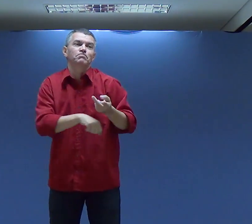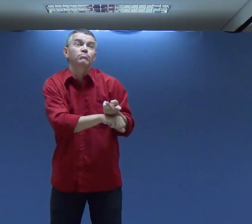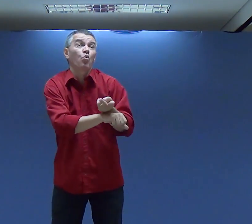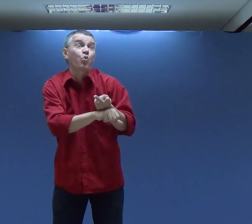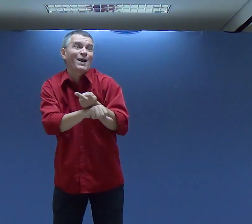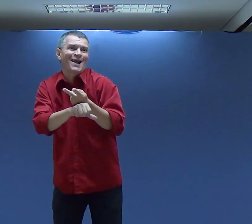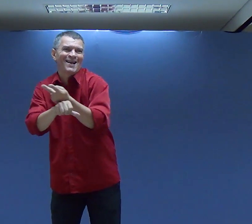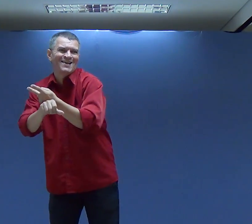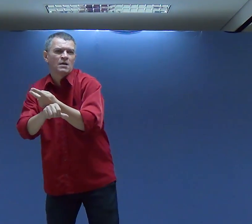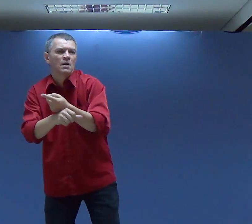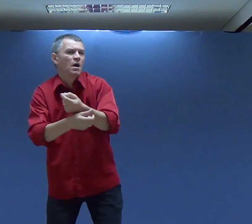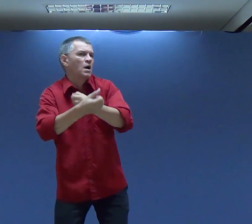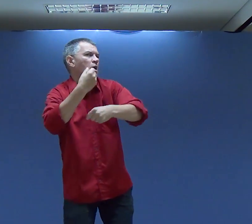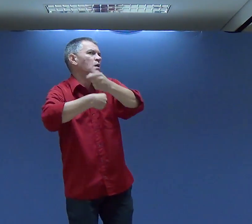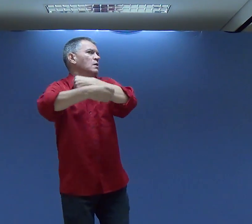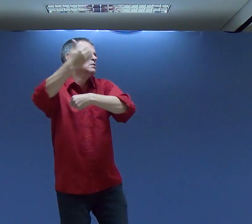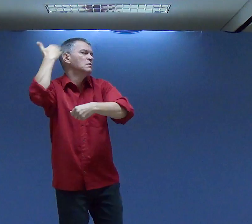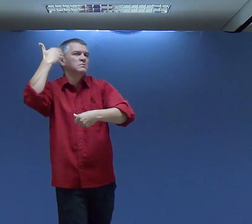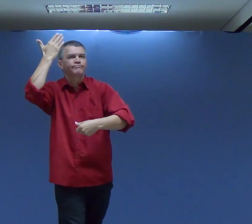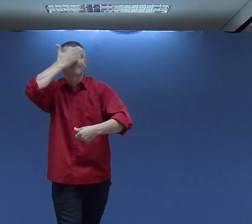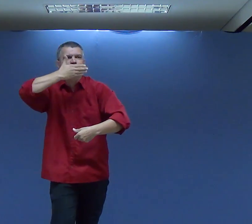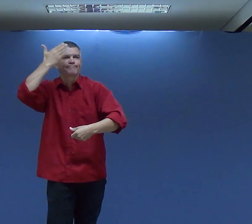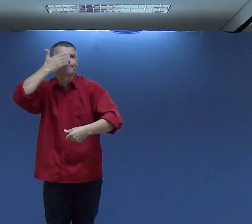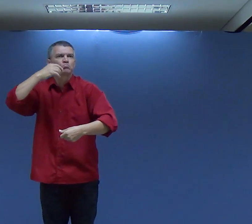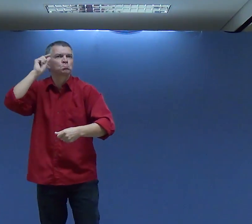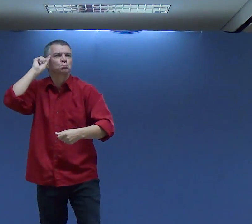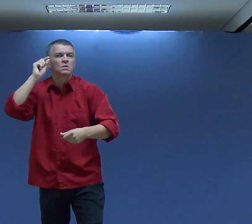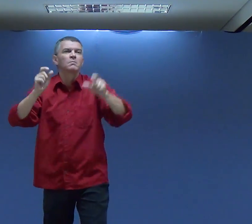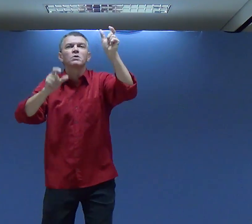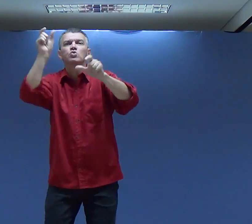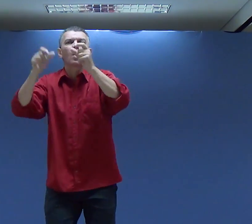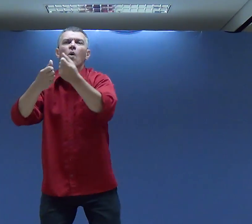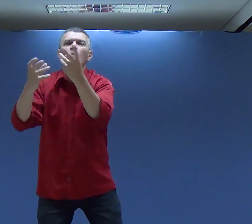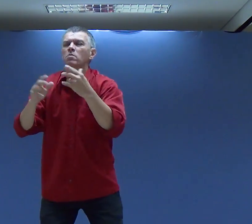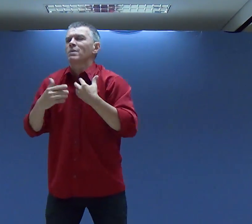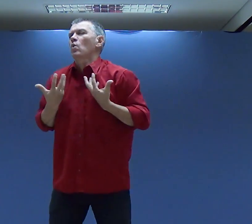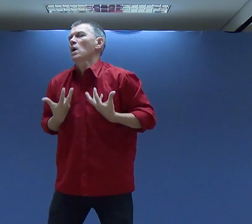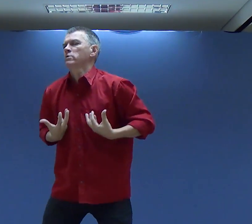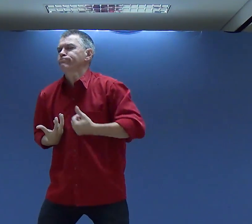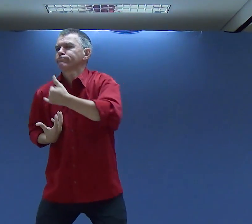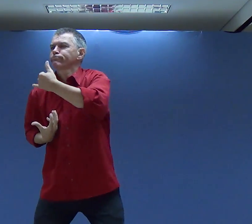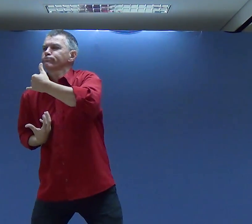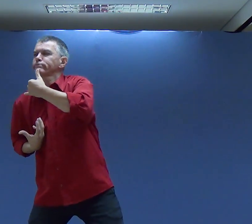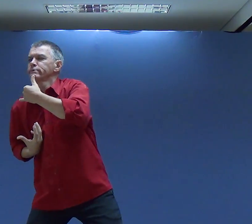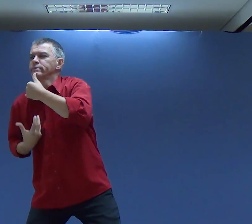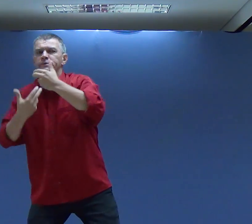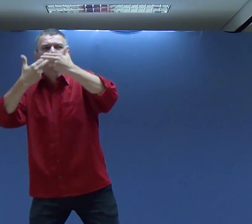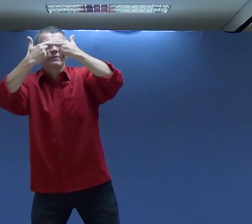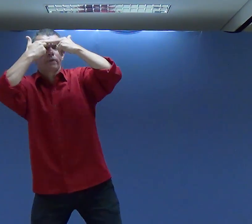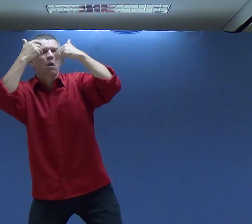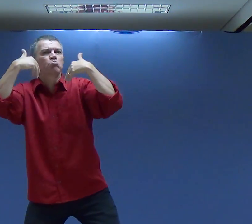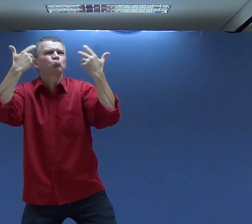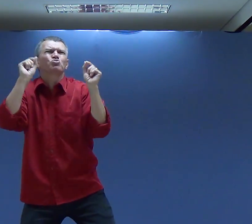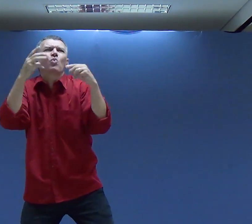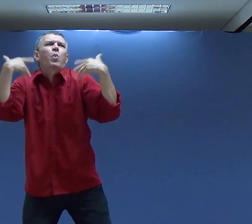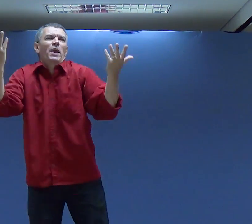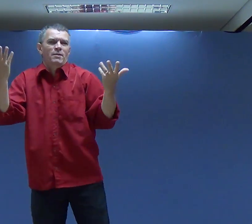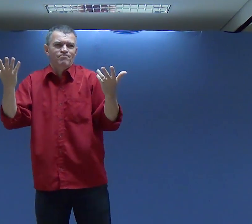Uma Mas eu Fiz questão De procurar Uma pessoa A qual eu não havia Mais visto Mas uma